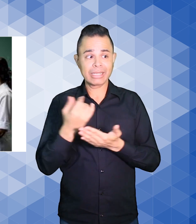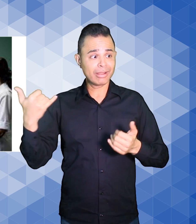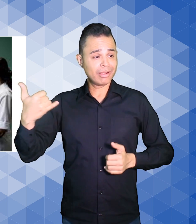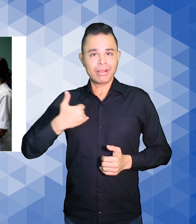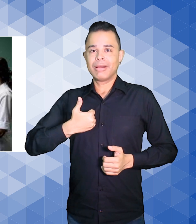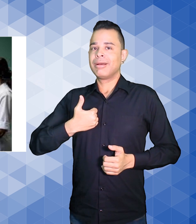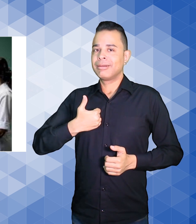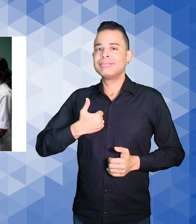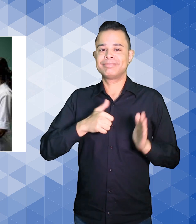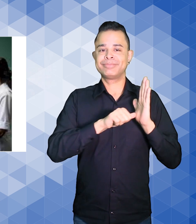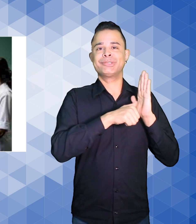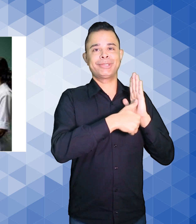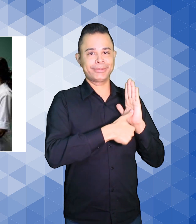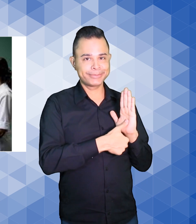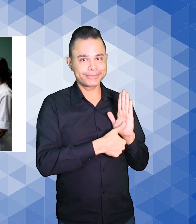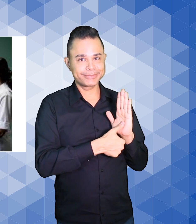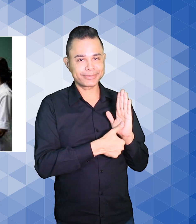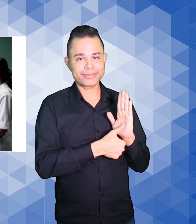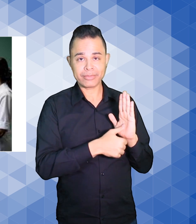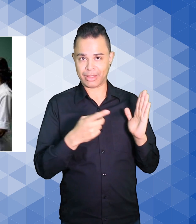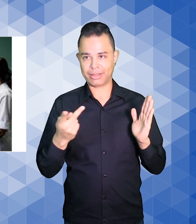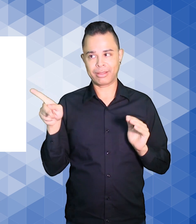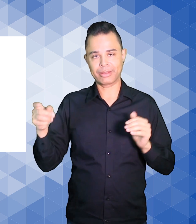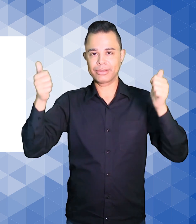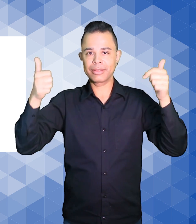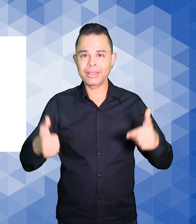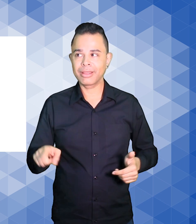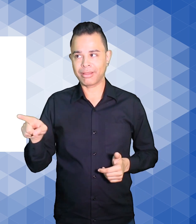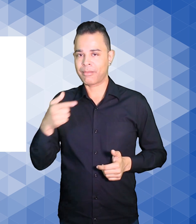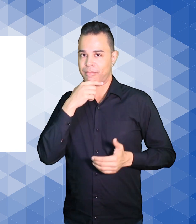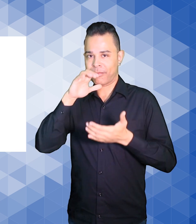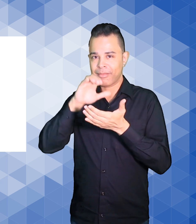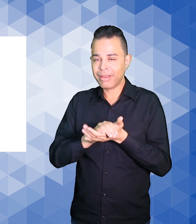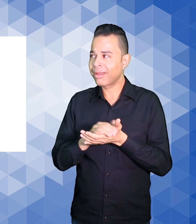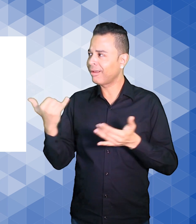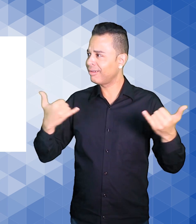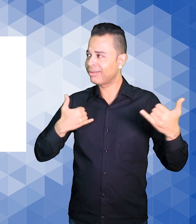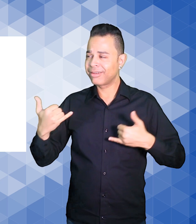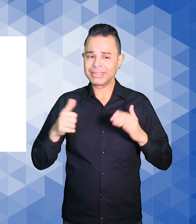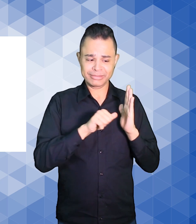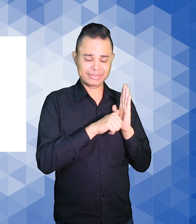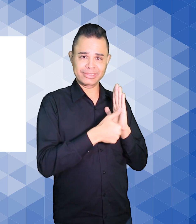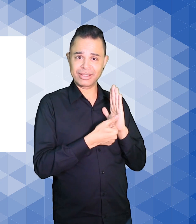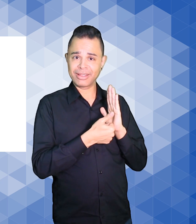Meu marido e eu soubemos que nosso filho tinha síndrome de Down ainda na sala cirúrgica.